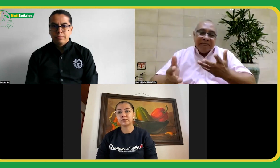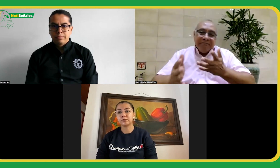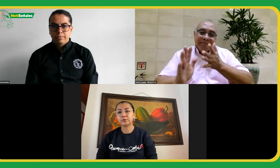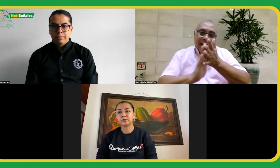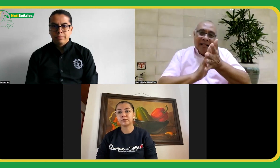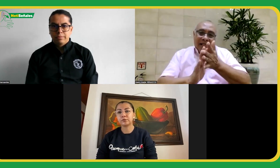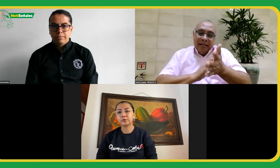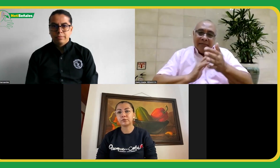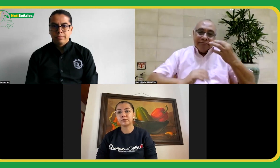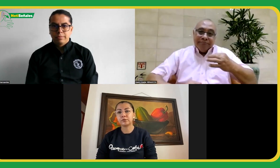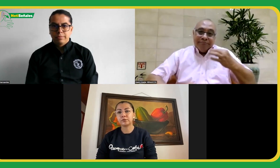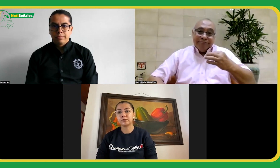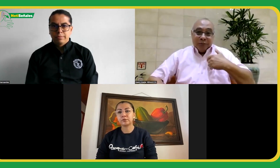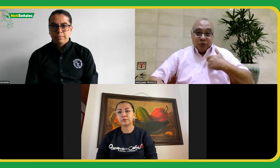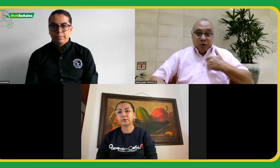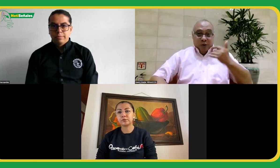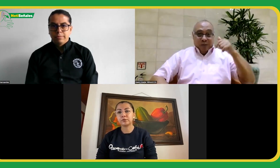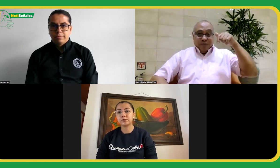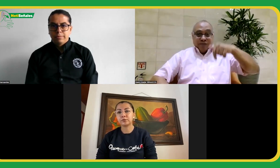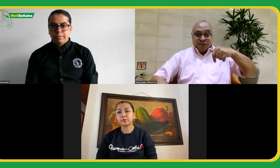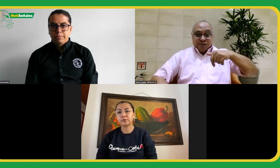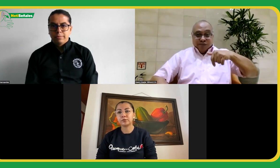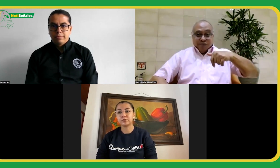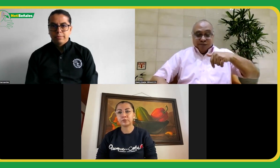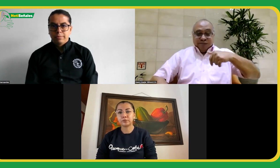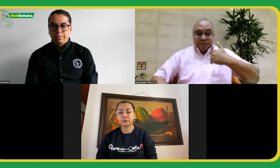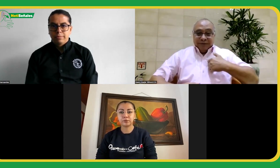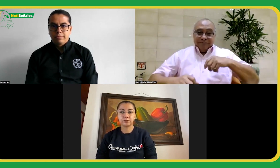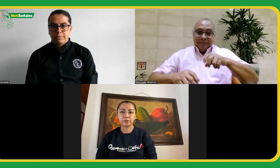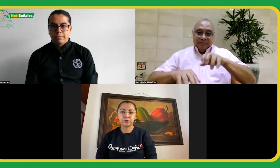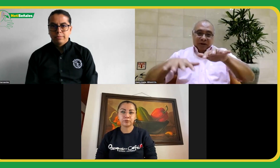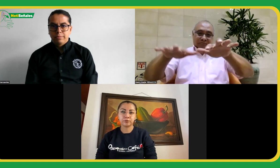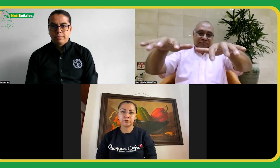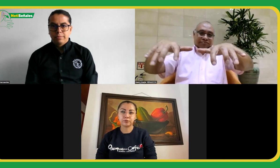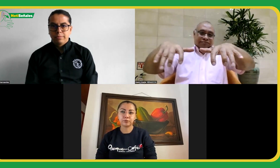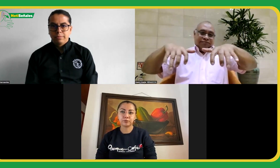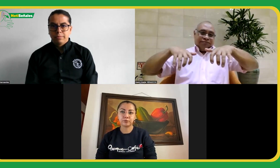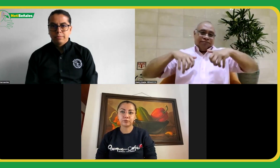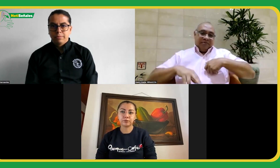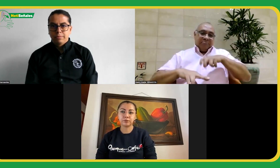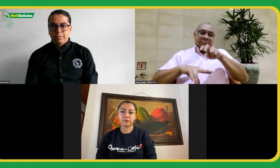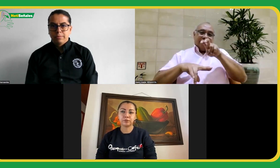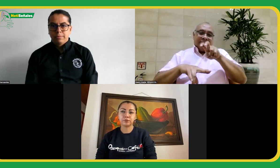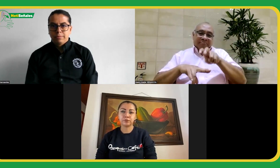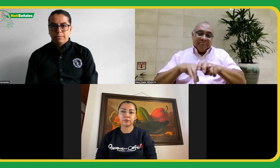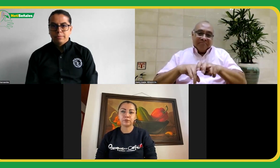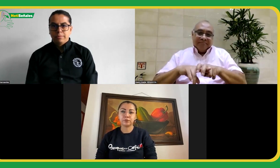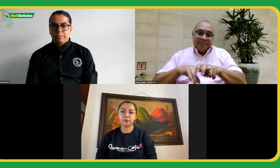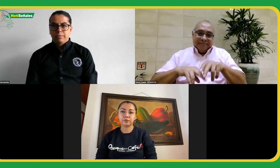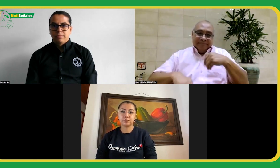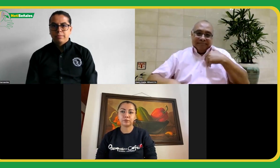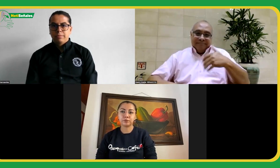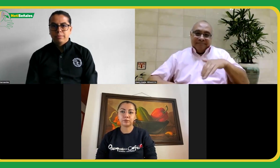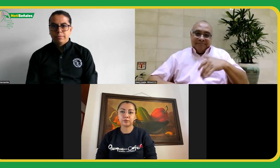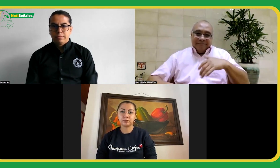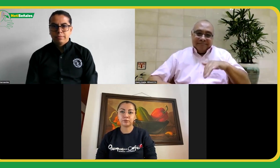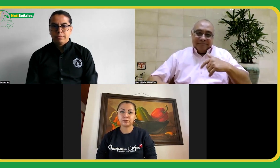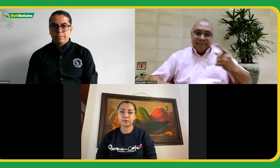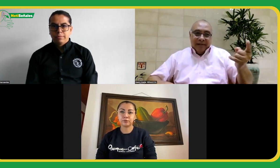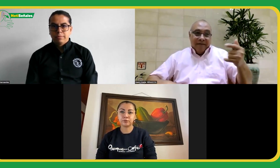quiero contarles que de verdad estando sentado aquí en la asamblea una vez